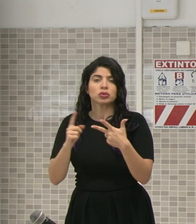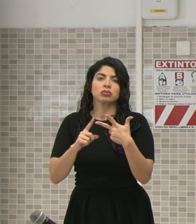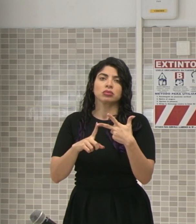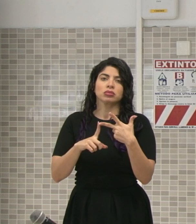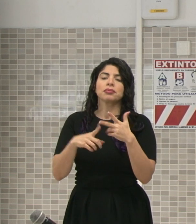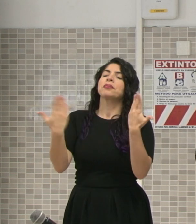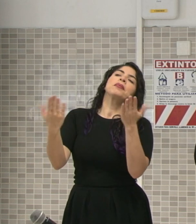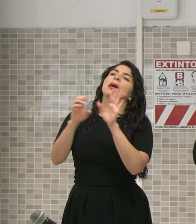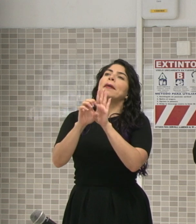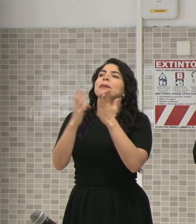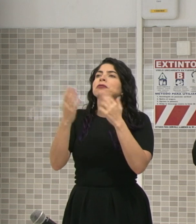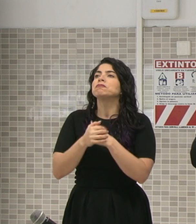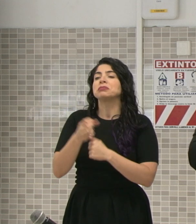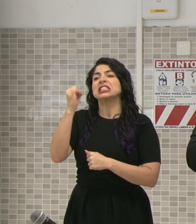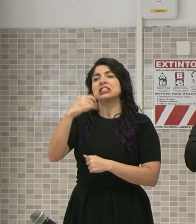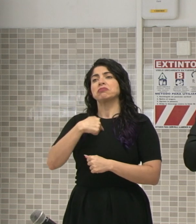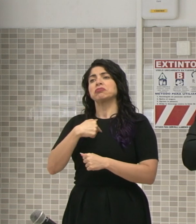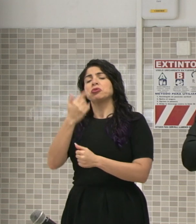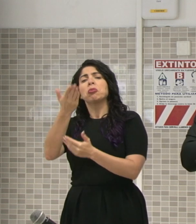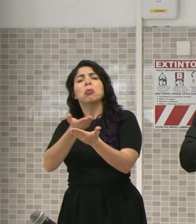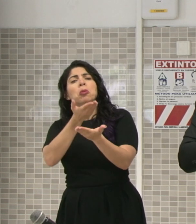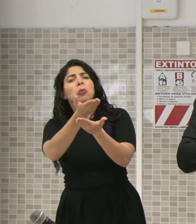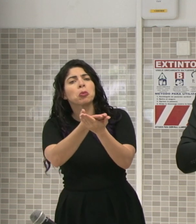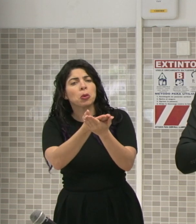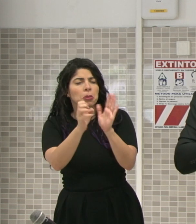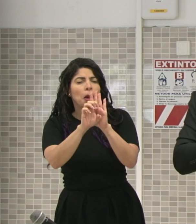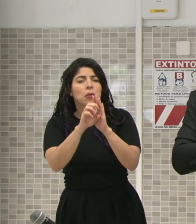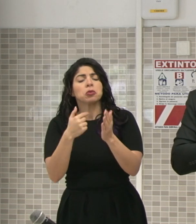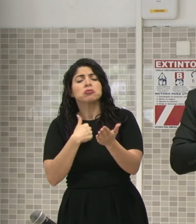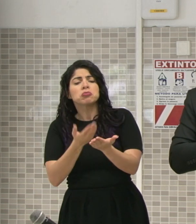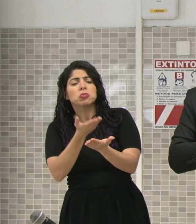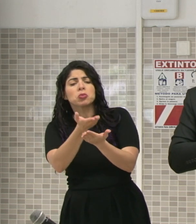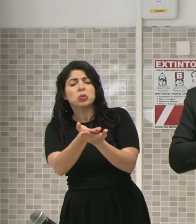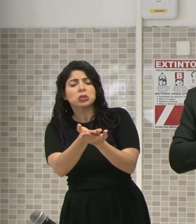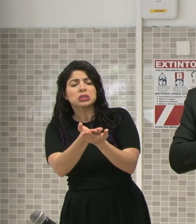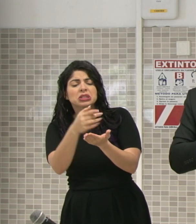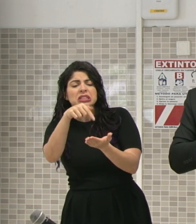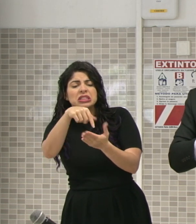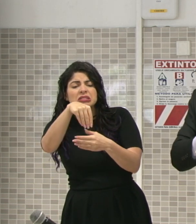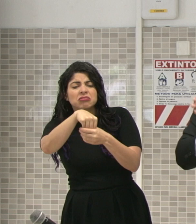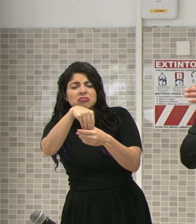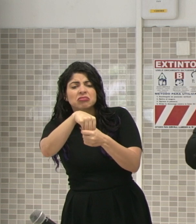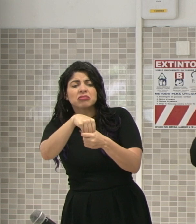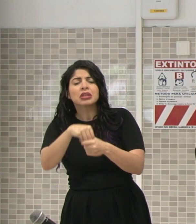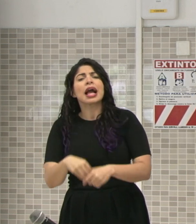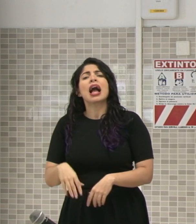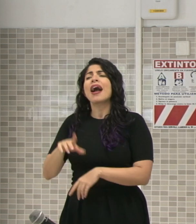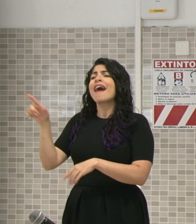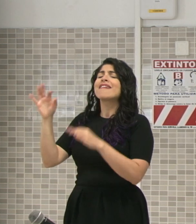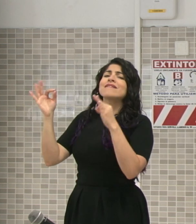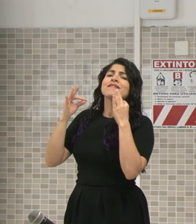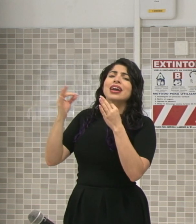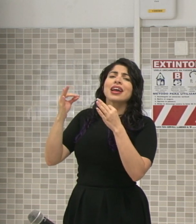Por ejemplo, si yo hago una propuesta que contempla y cerramos las ferias del